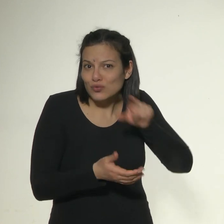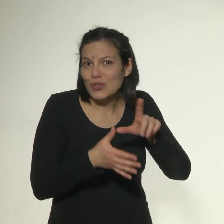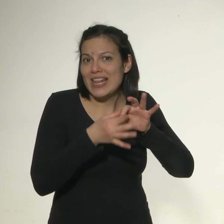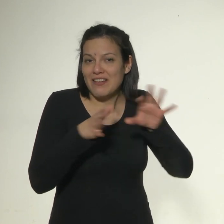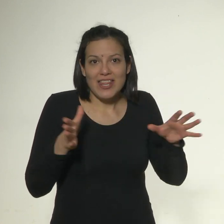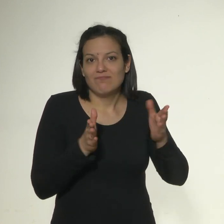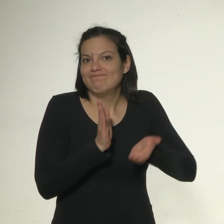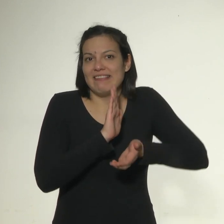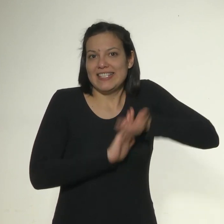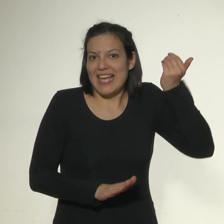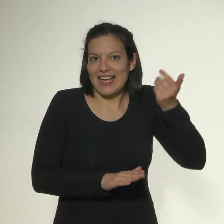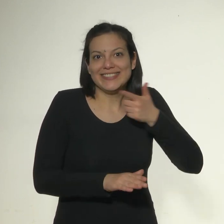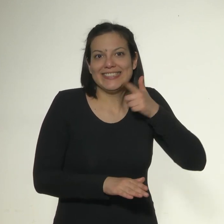sus derechos y libertades.